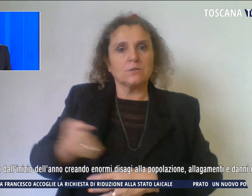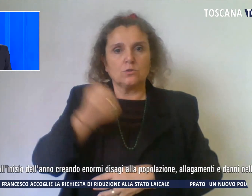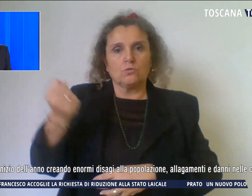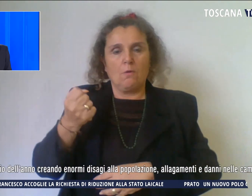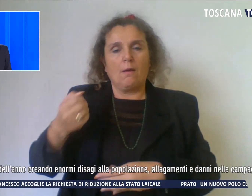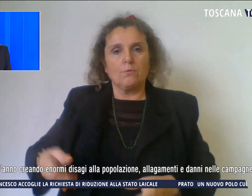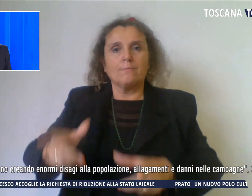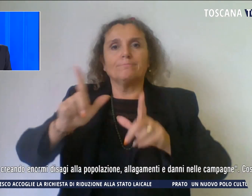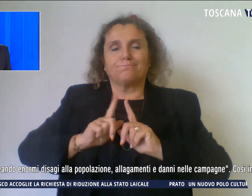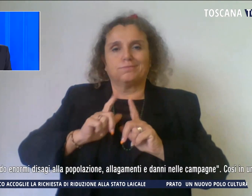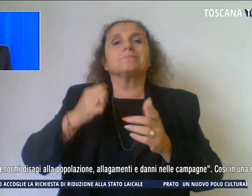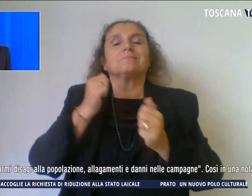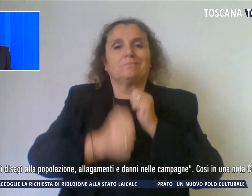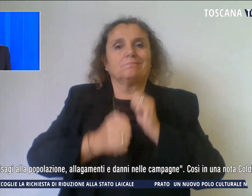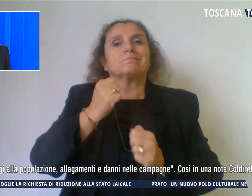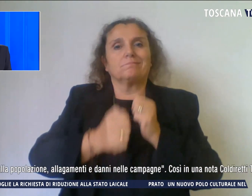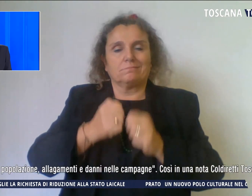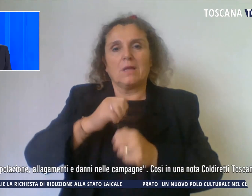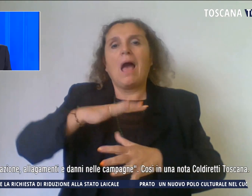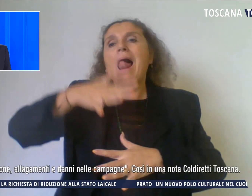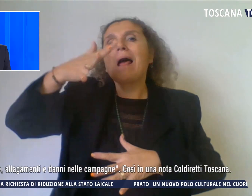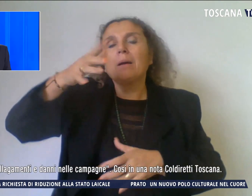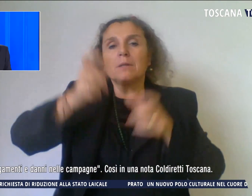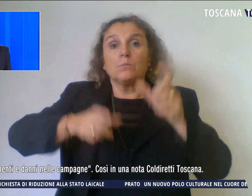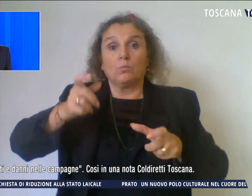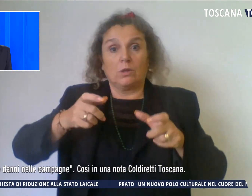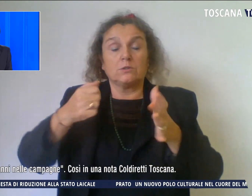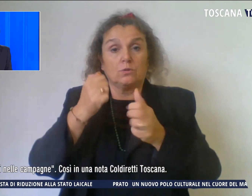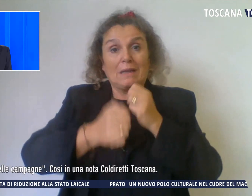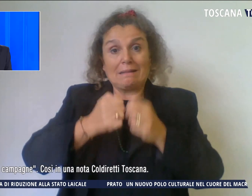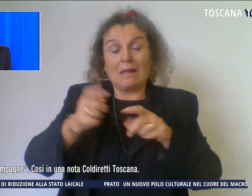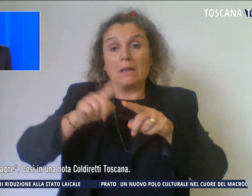alla popolazione, allagamenti e danni alle campagne.